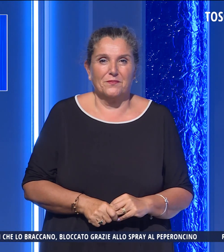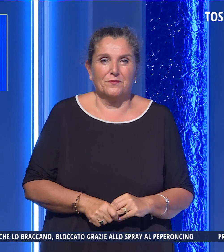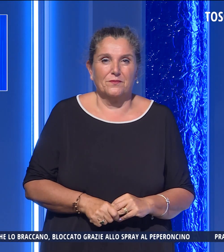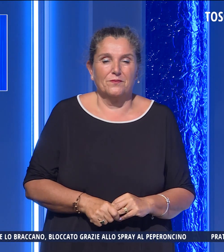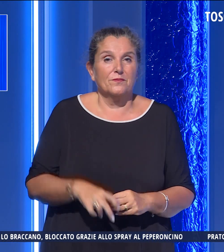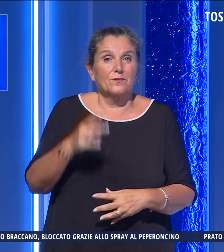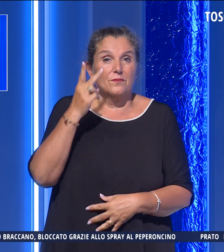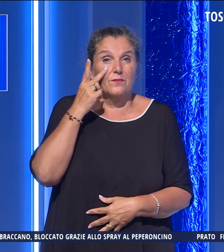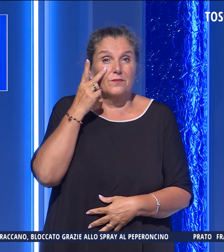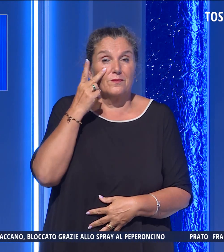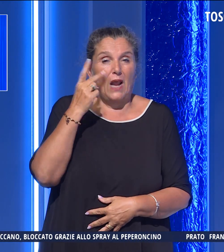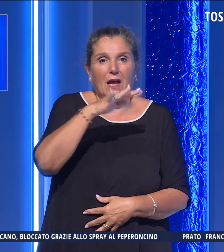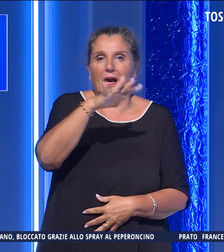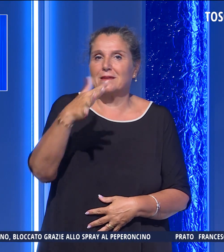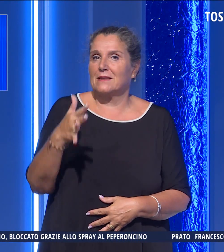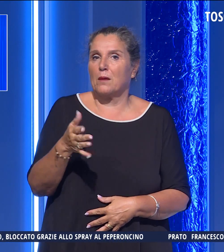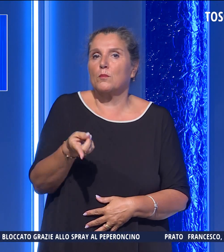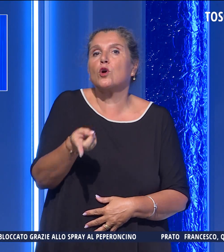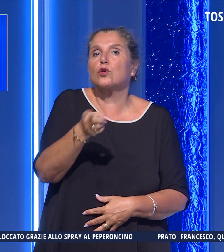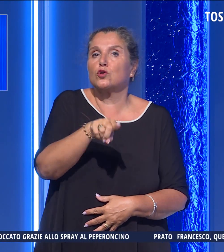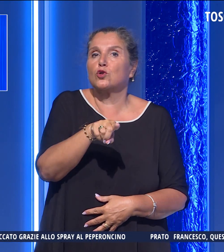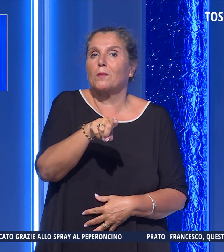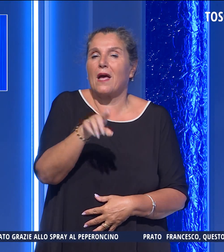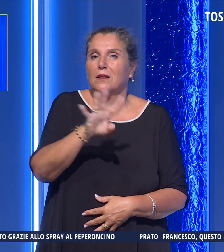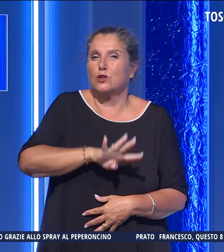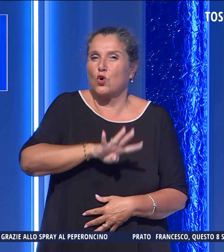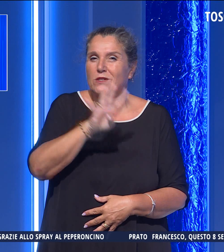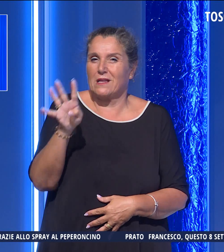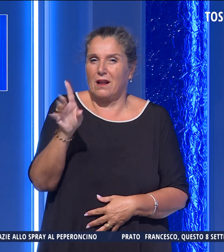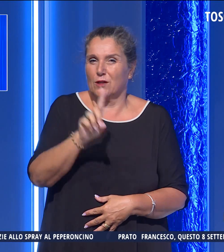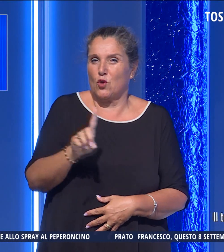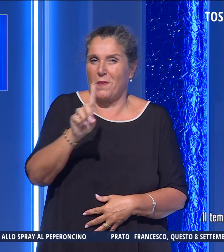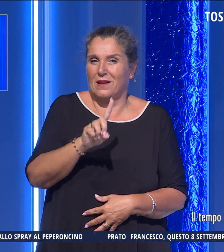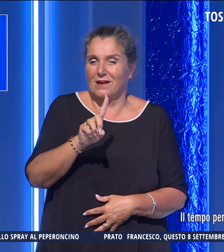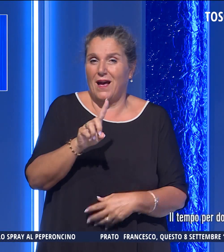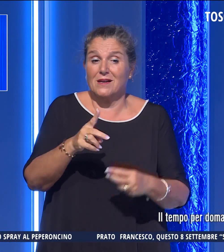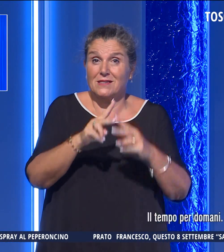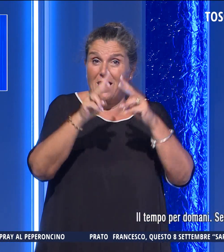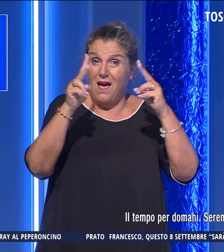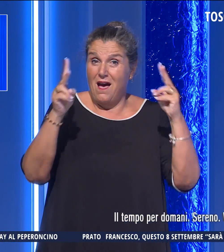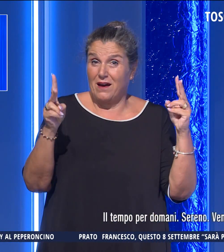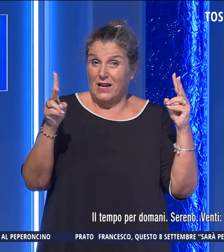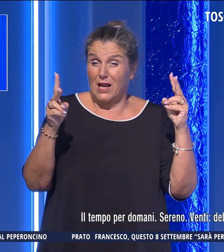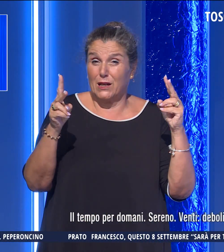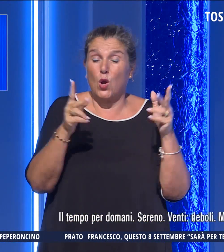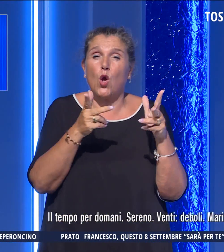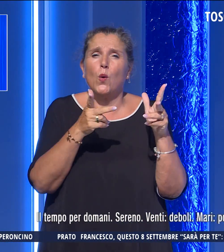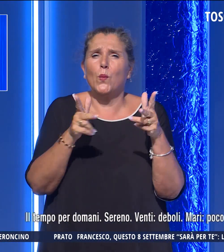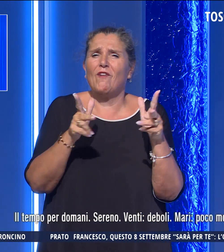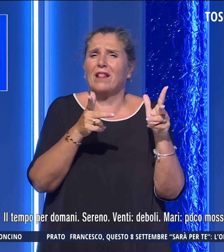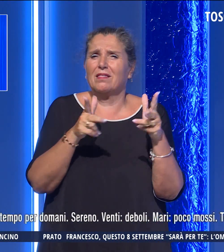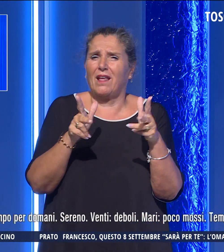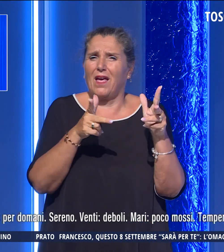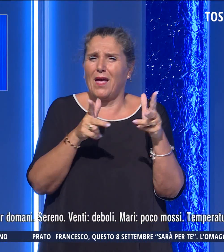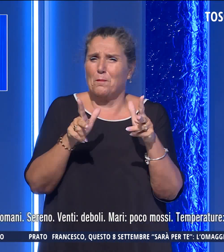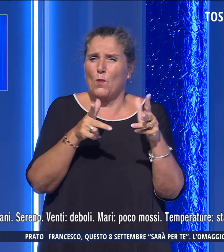Diamo un'occhiata alle previsioni del tempo per domani domenica. Sereno i venti sono deboli